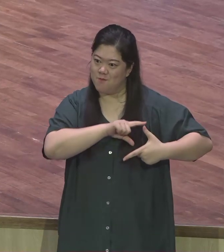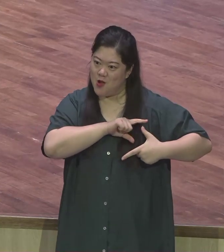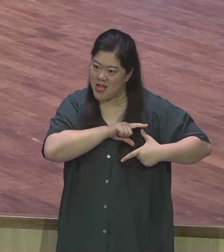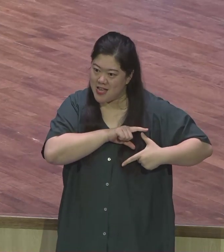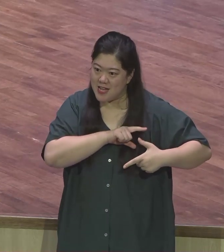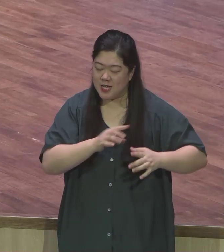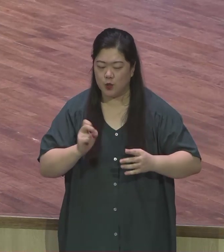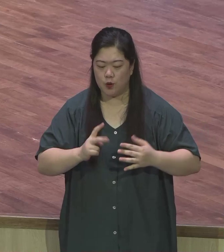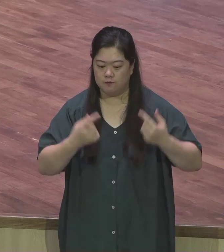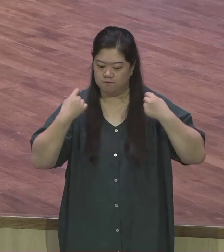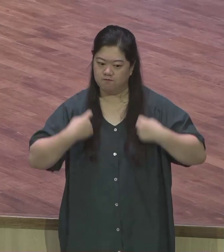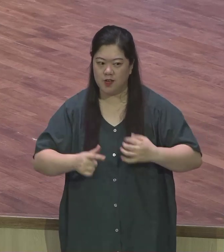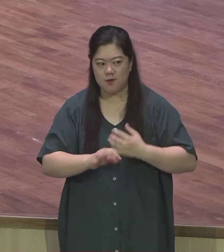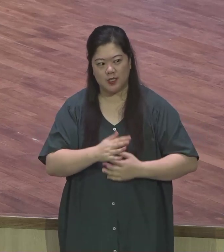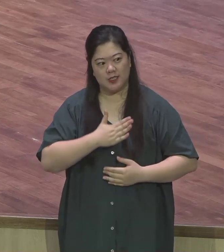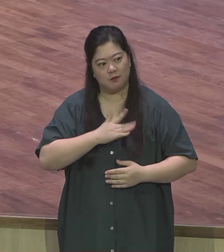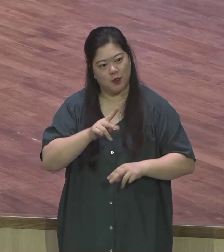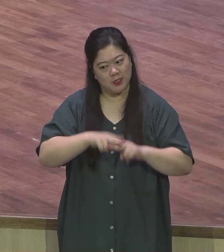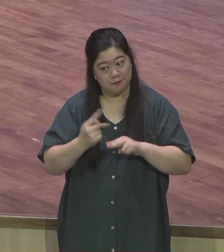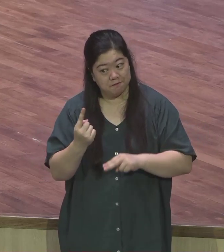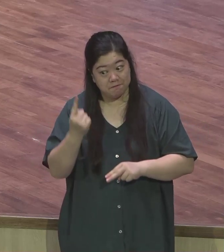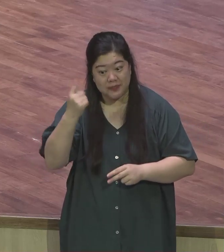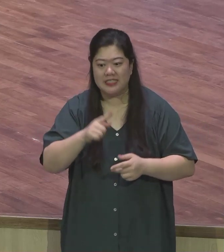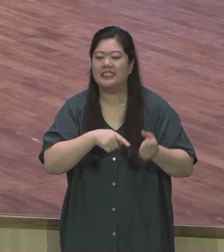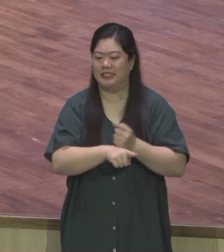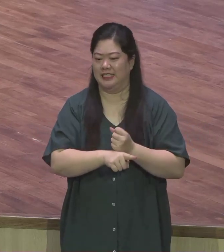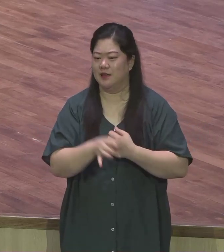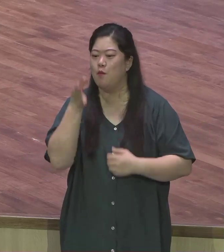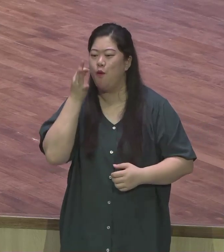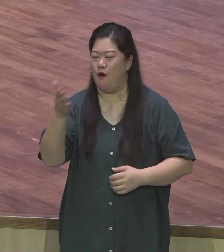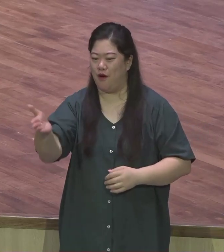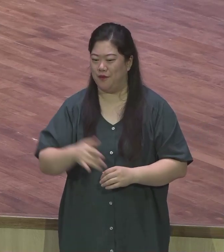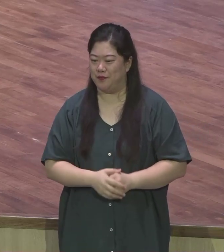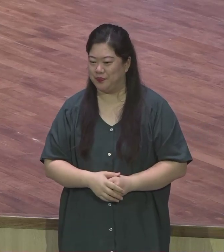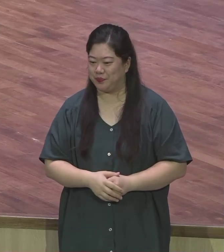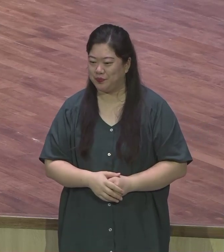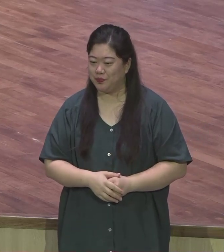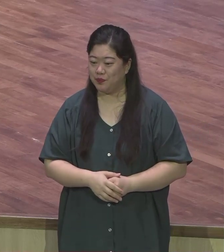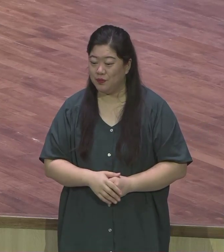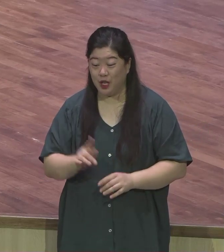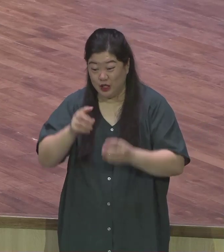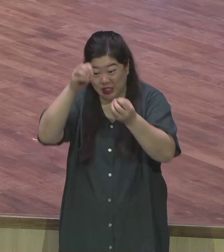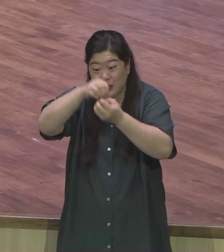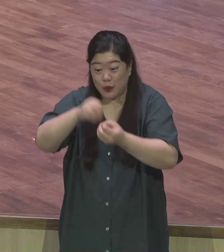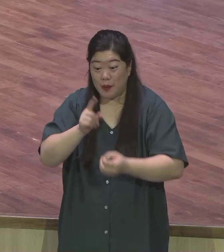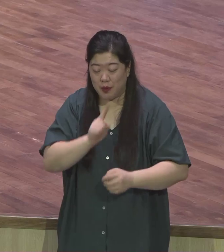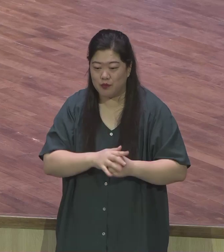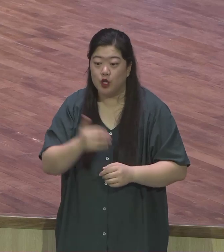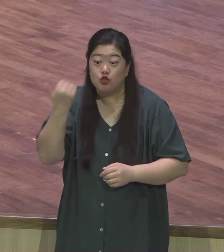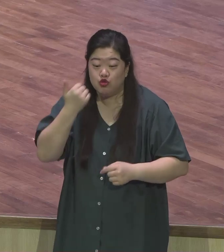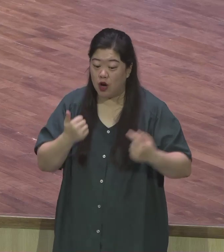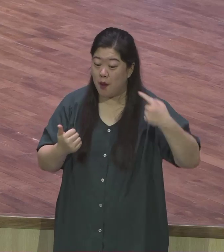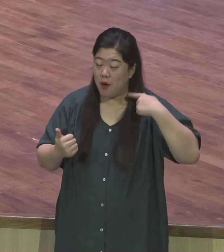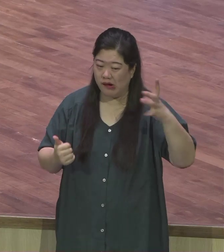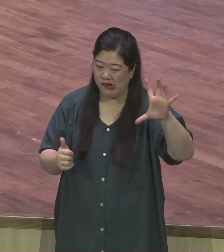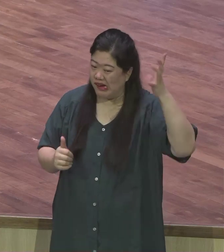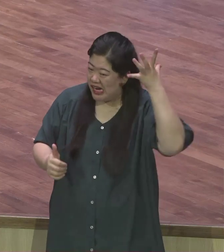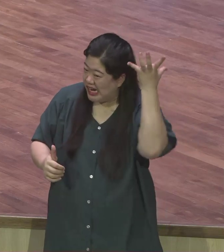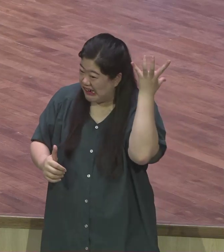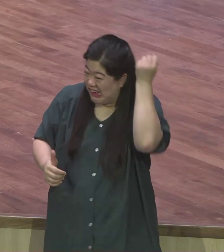종기함의 상징이기도 했습니다 그래서 이러한 속담이 있습니다 어떤 사람의 머리채를 잡는 것은 그 사람의 전부를 잡는 것이다